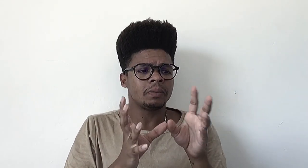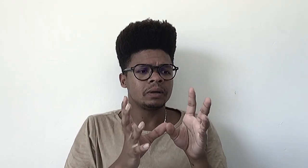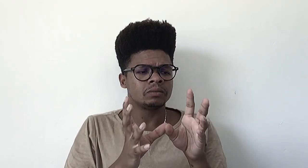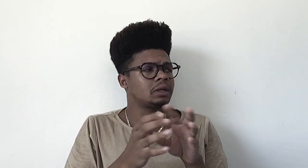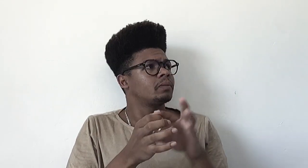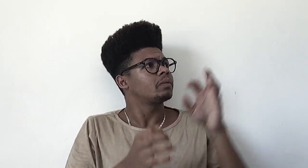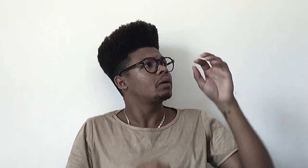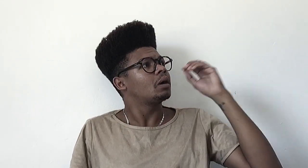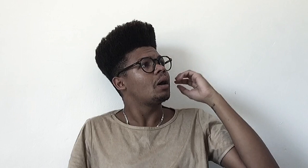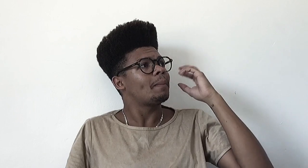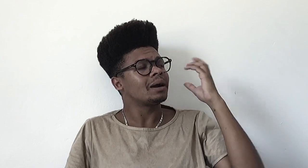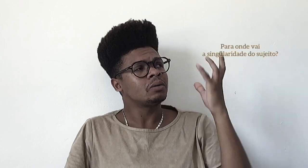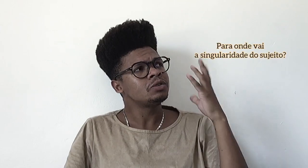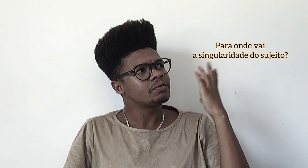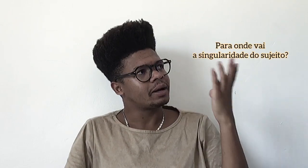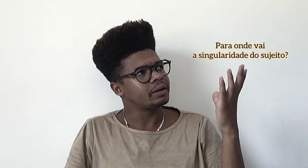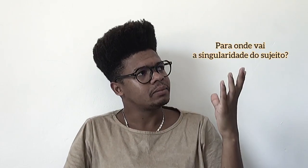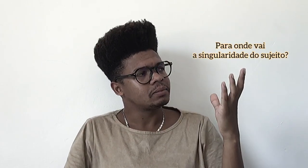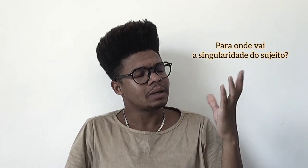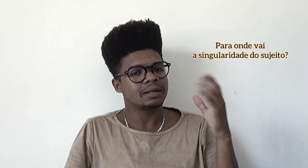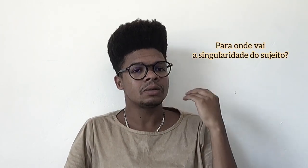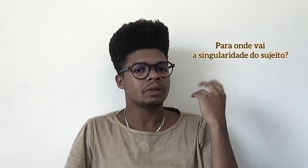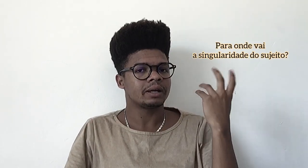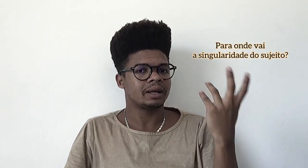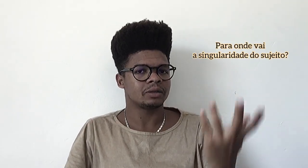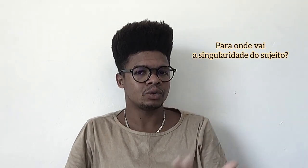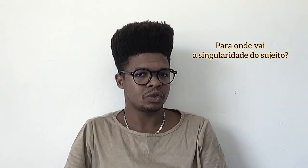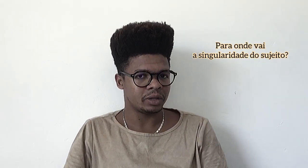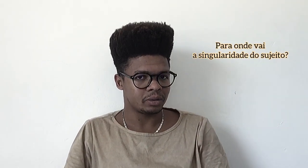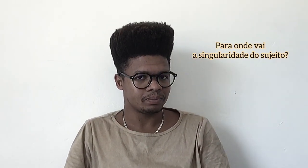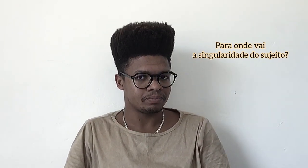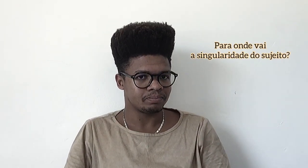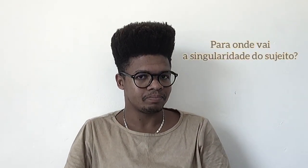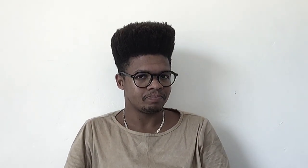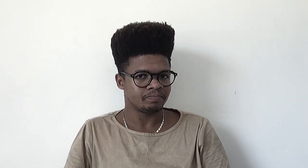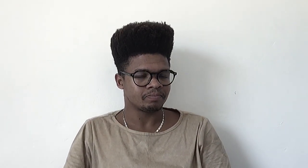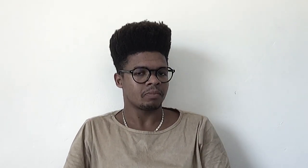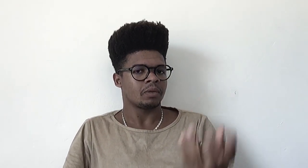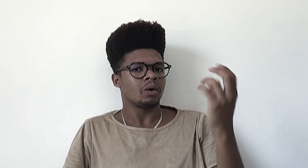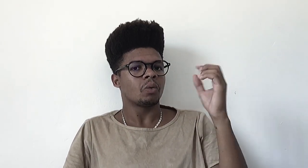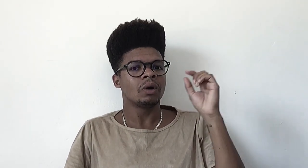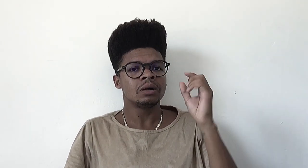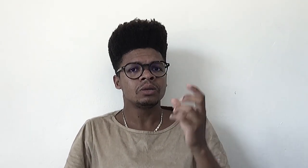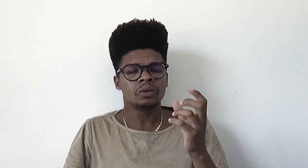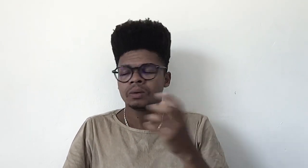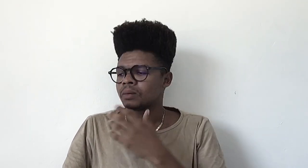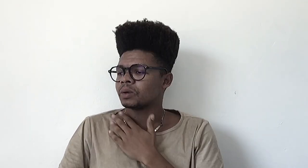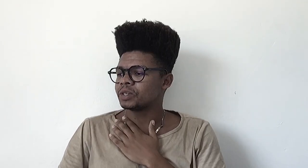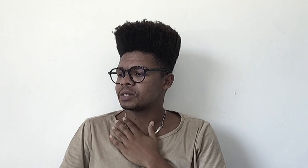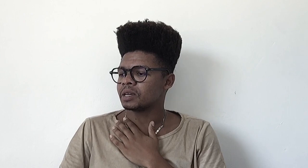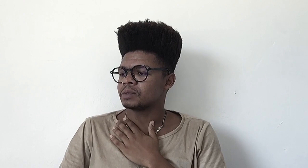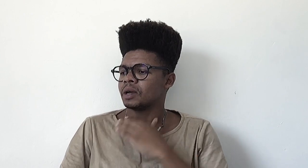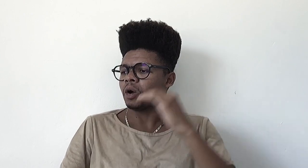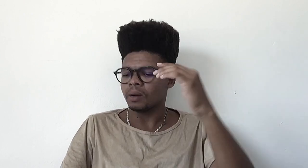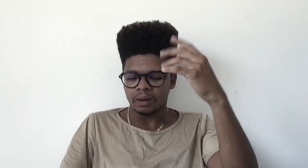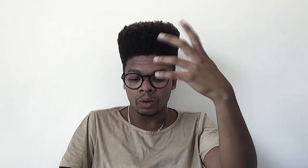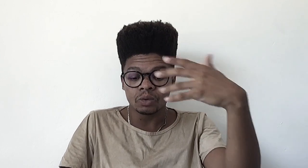pergunta. Para onde vai a singularidade do sujeito? Quando nós dissemos, quando